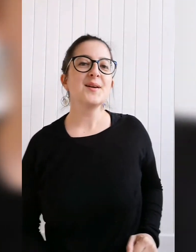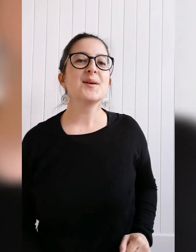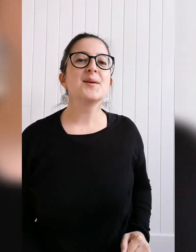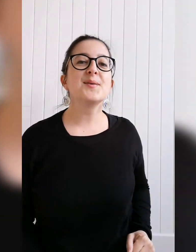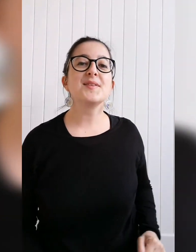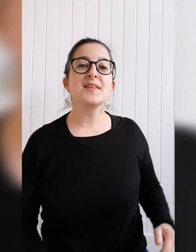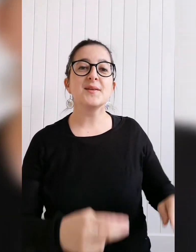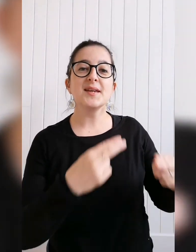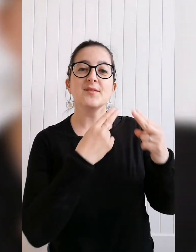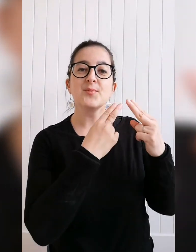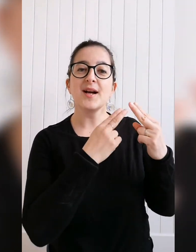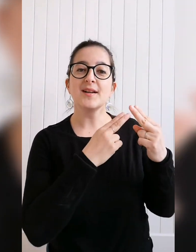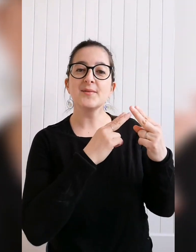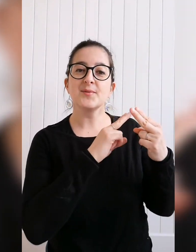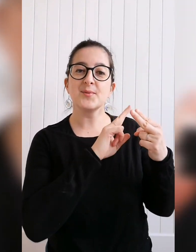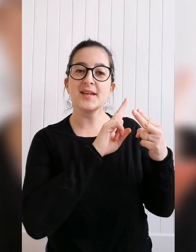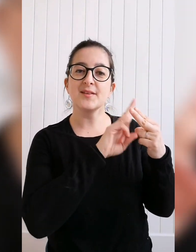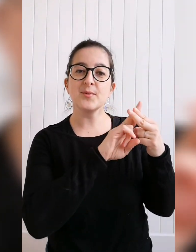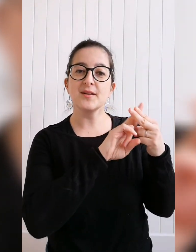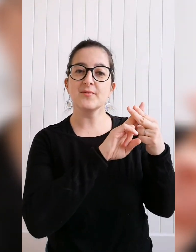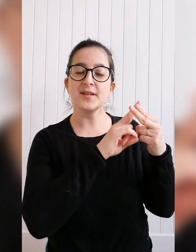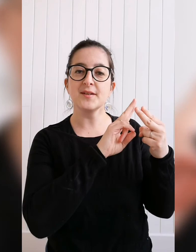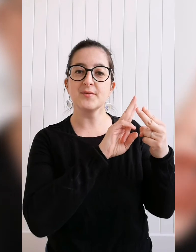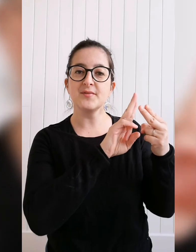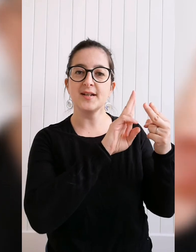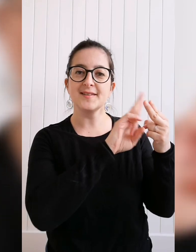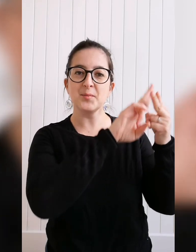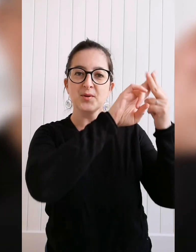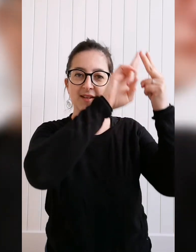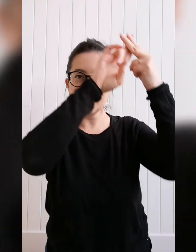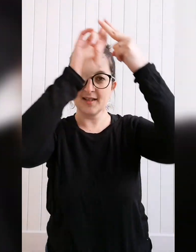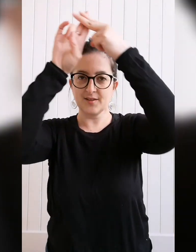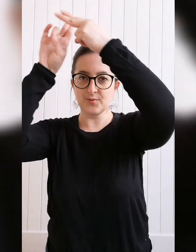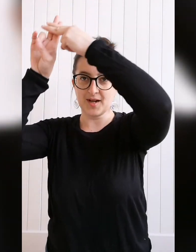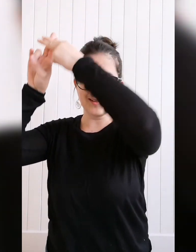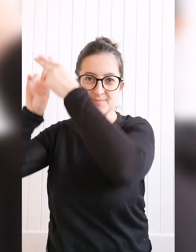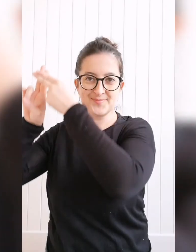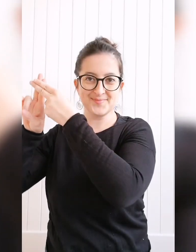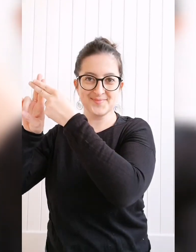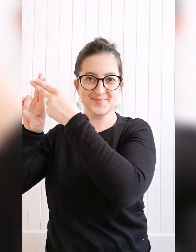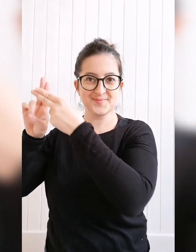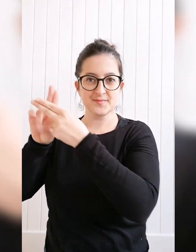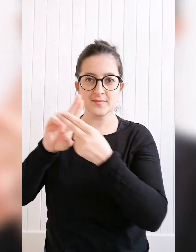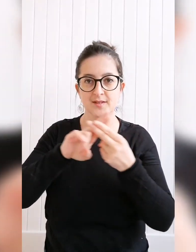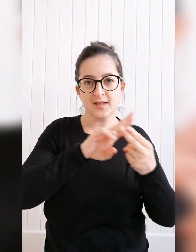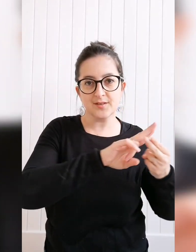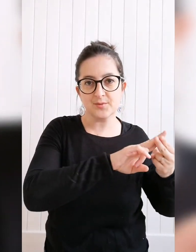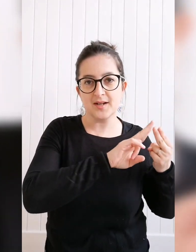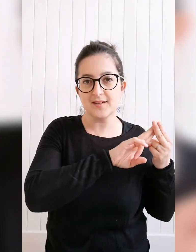Le signe « étoile ». Le Donc, étoile, vous voyez, on va tapoter. Étoile. Étoile.